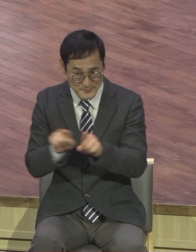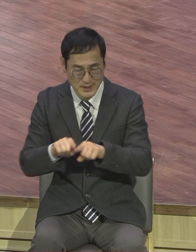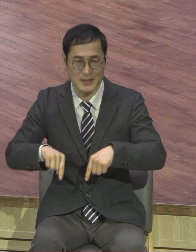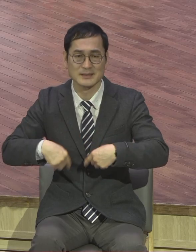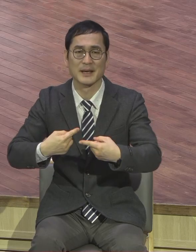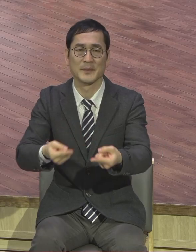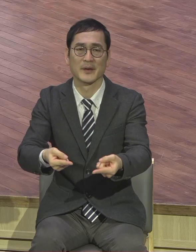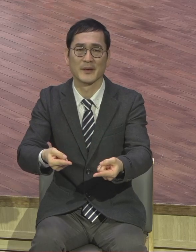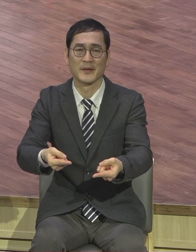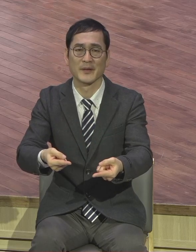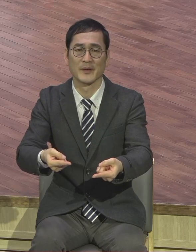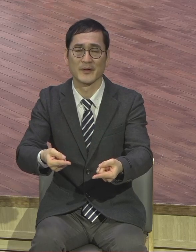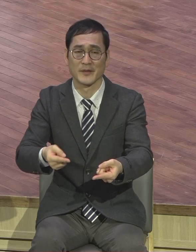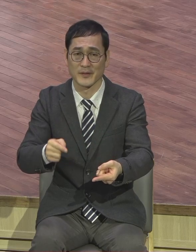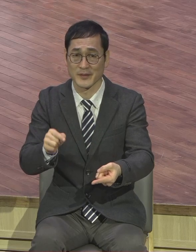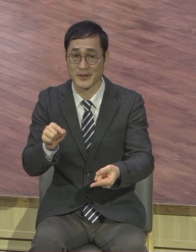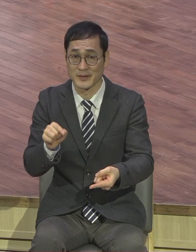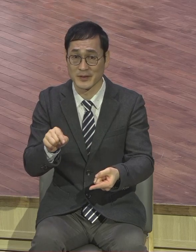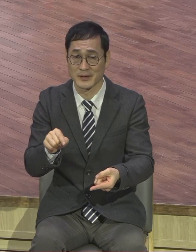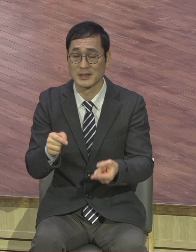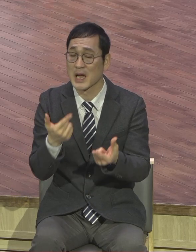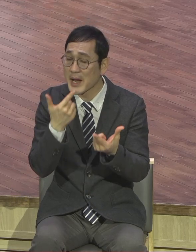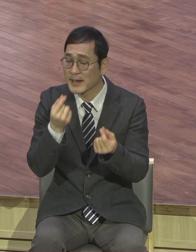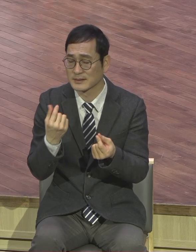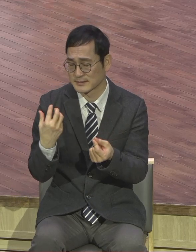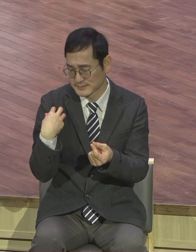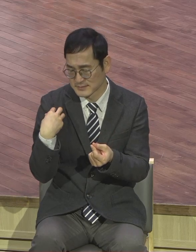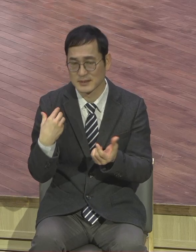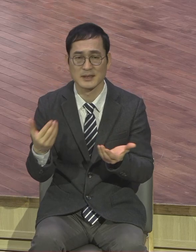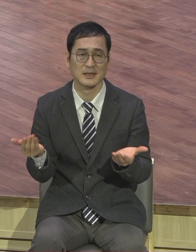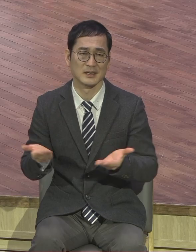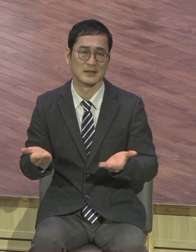순종한 그러한 삶이 된다. 그래서 우리 교회는